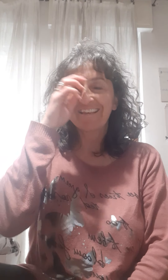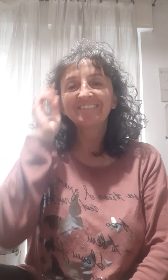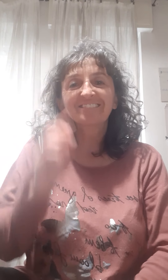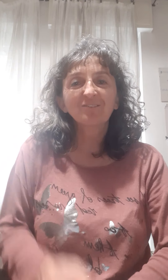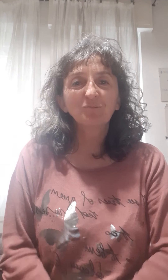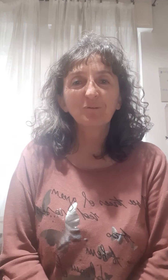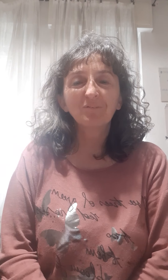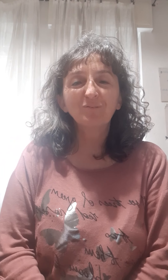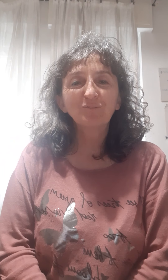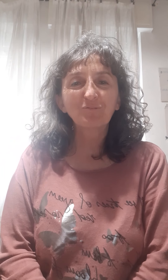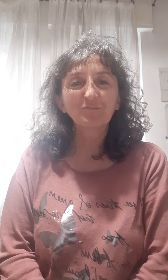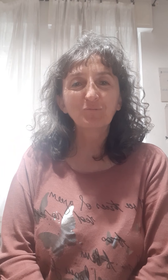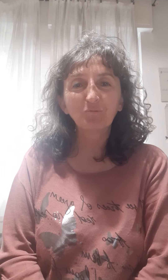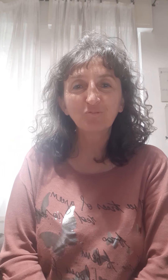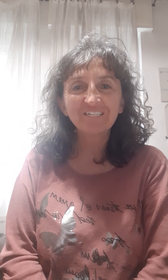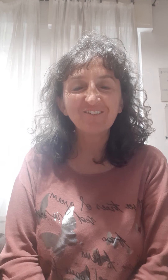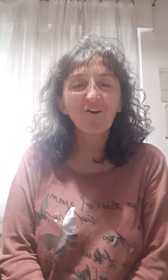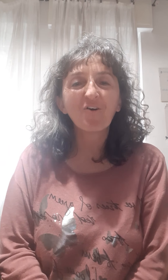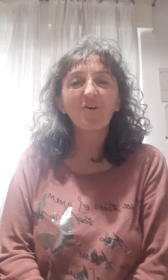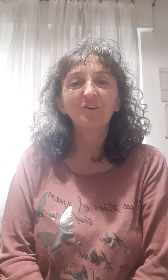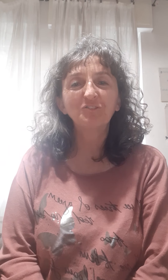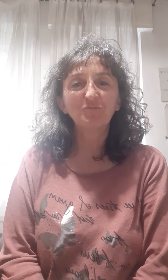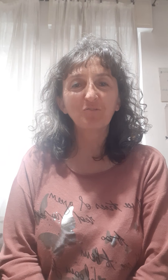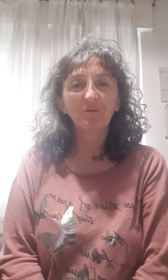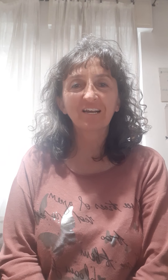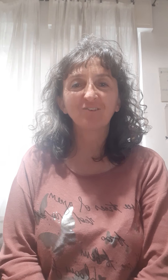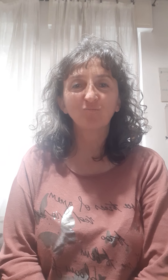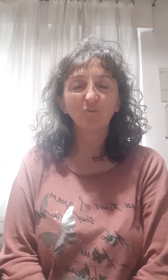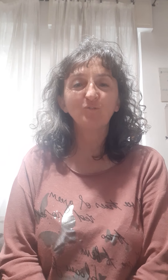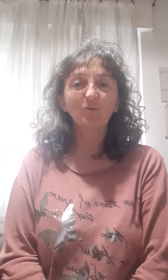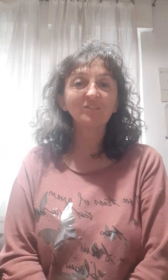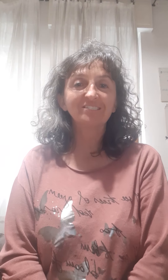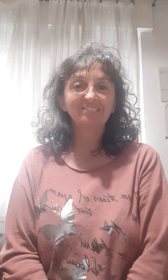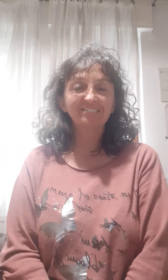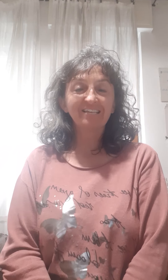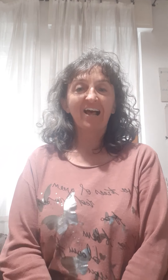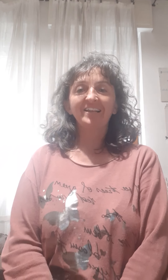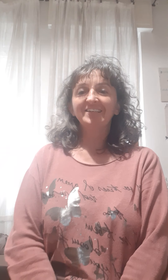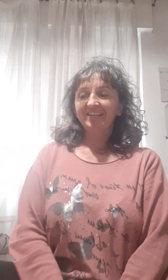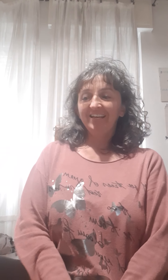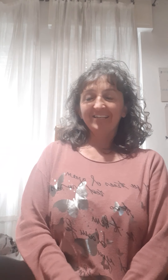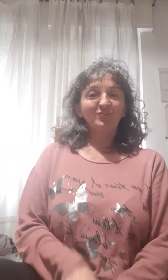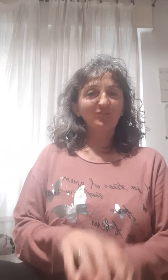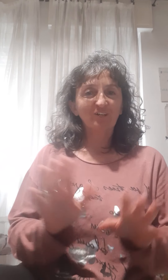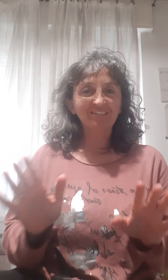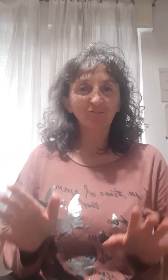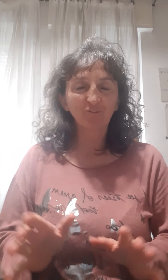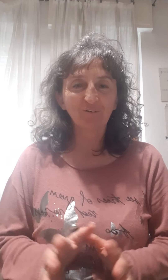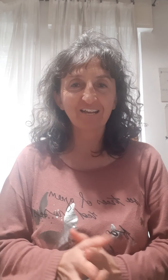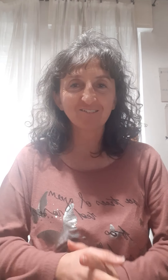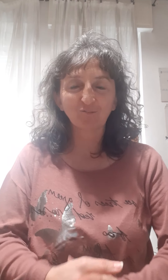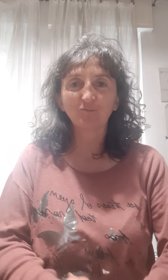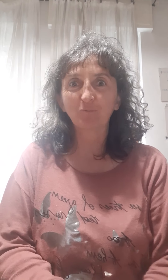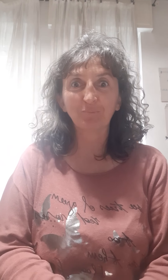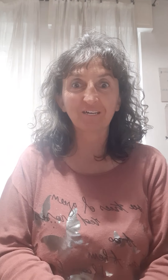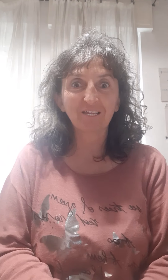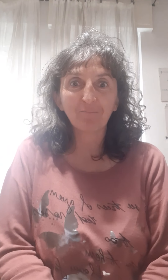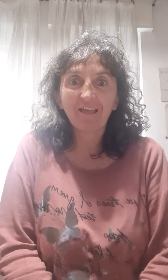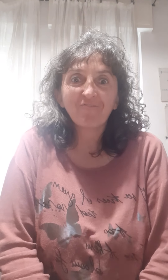Ciao a tutti e benvenuti a questo nuovo video. Oggi volevo parlare con voi di un olio essenziale che non ho trattato fino adesso, non so perché, ma è